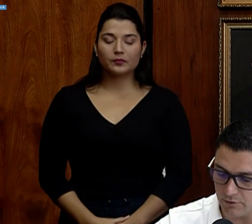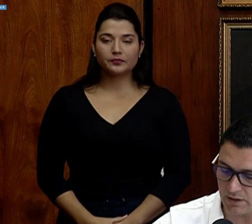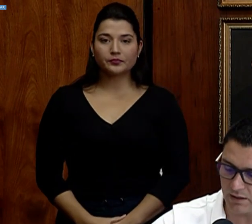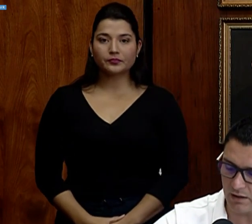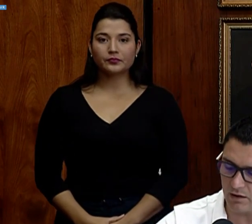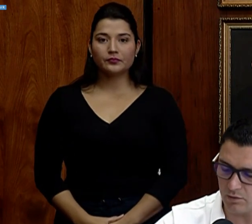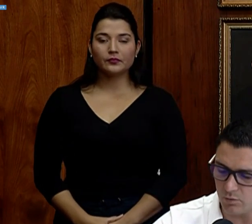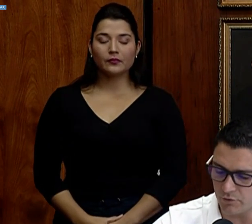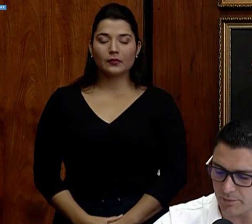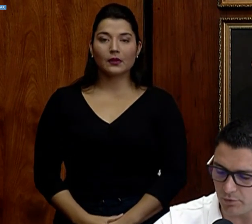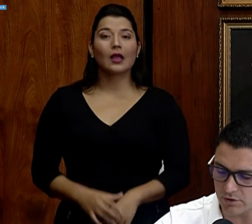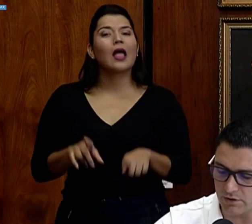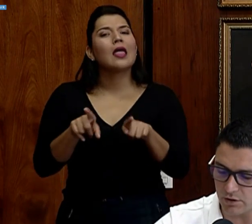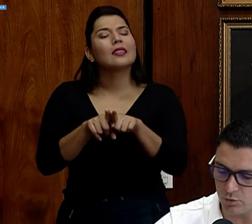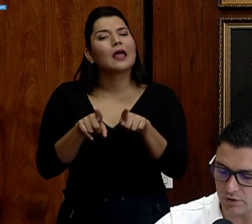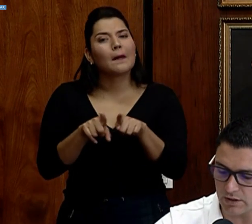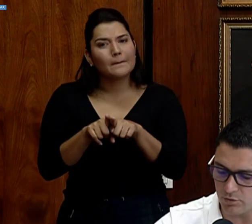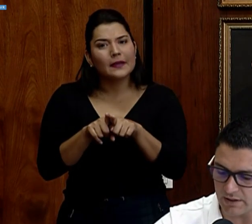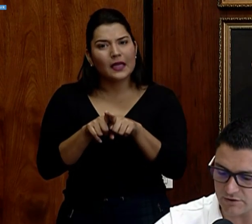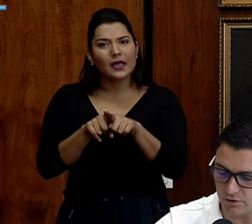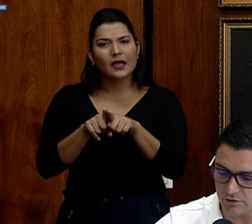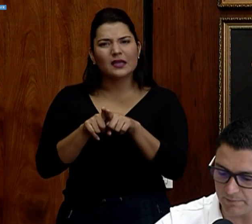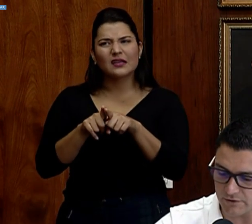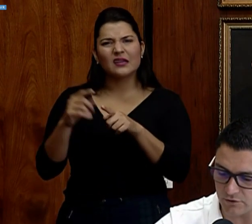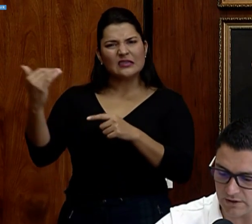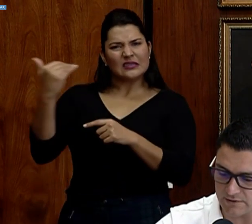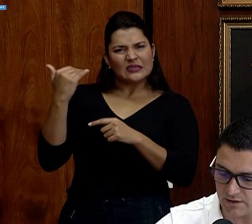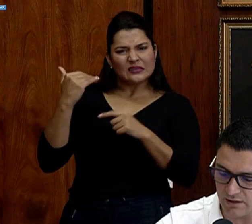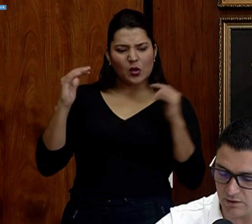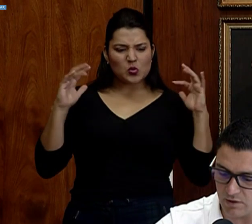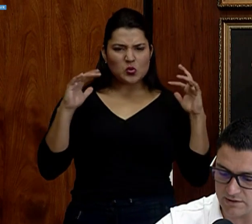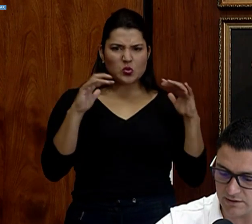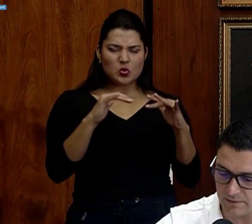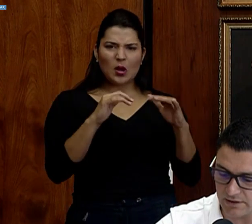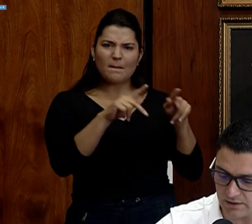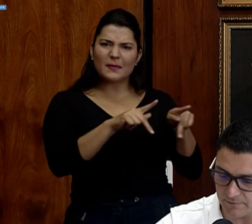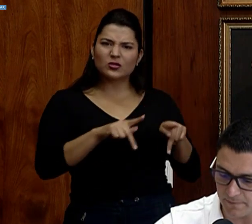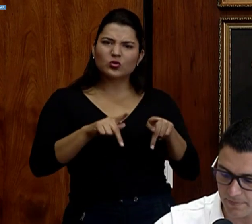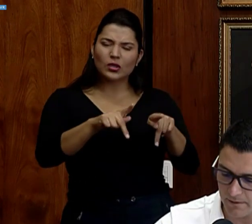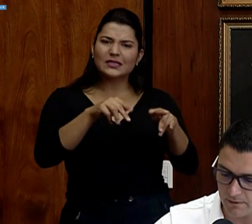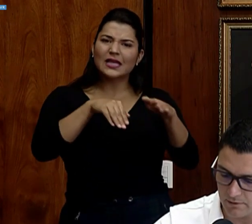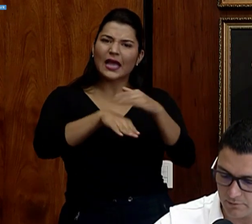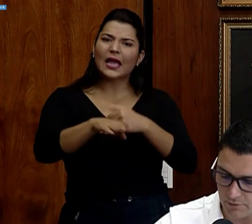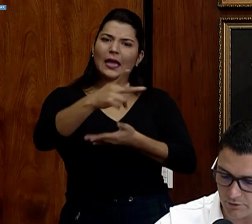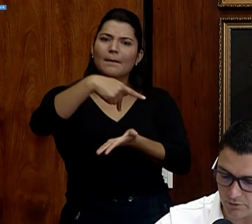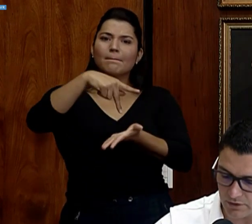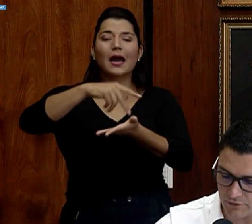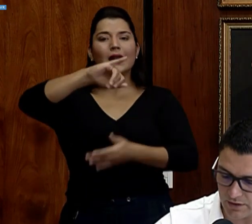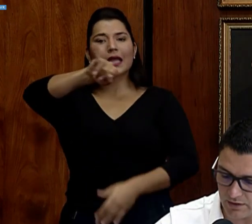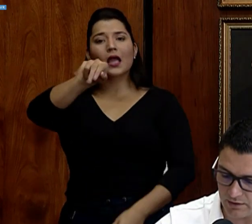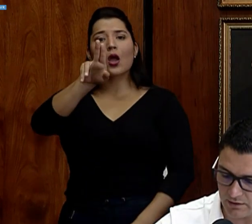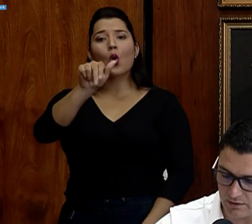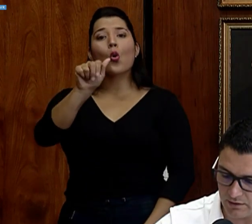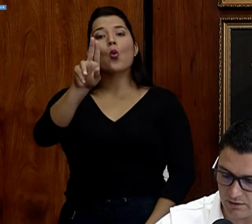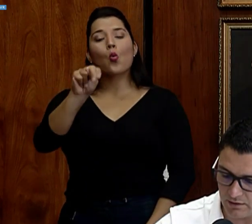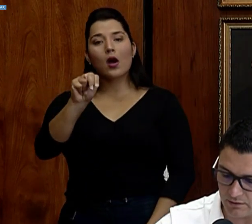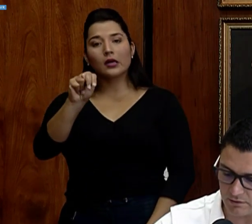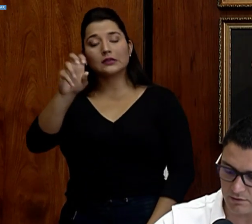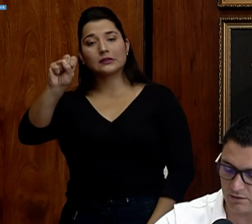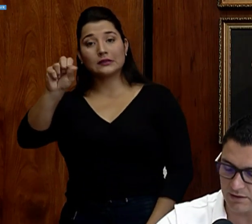Hay un reporte de que hubo una aglomeración de personas en el Juan Santa María. Bueno, recordemos que